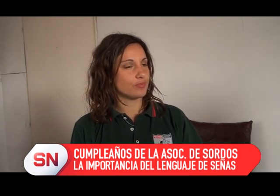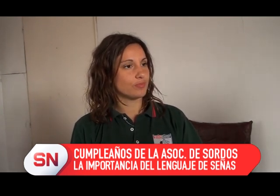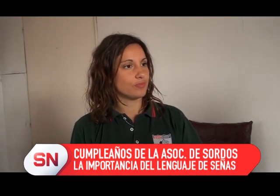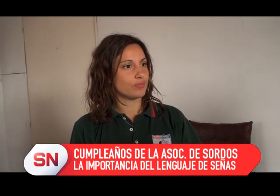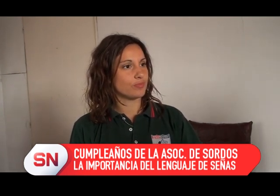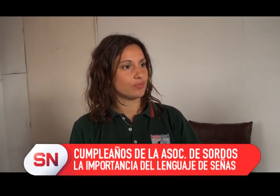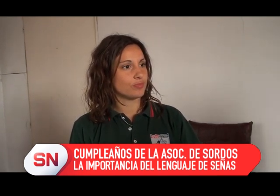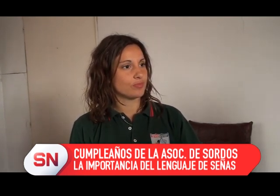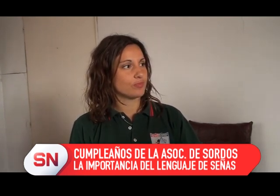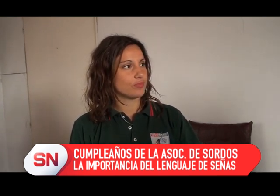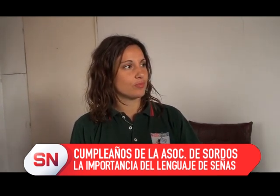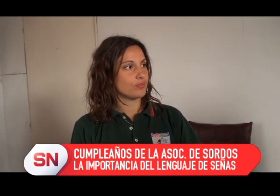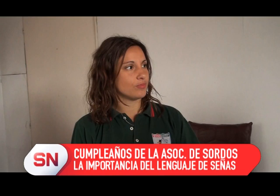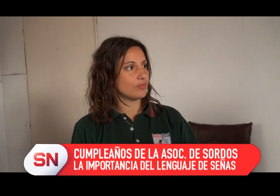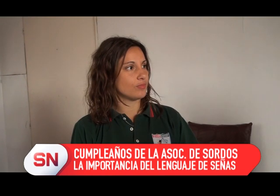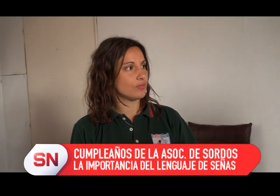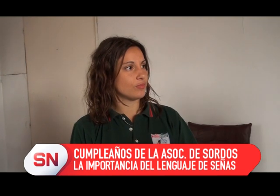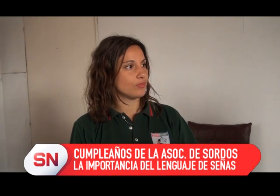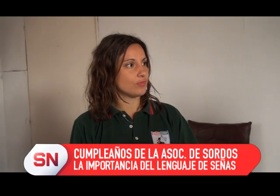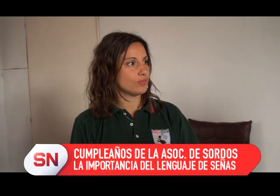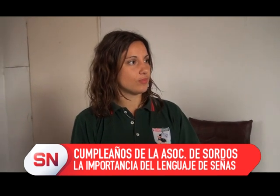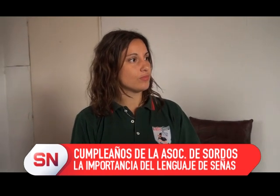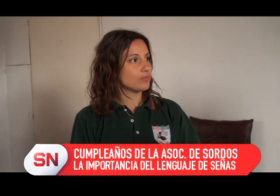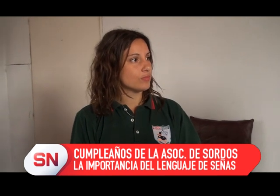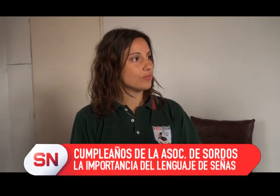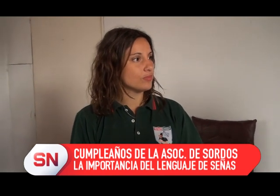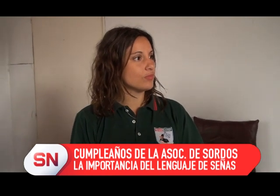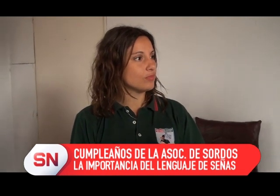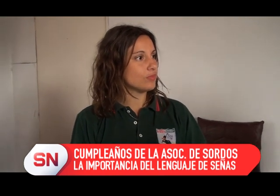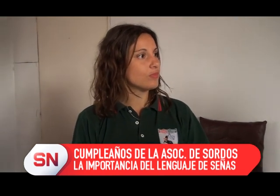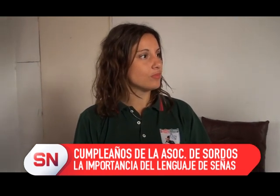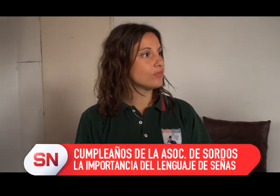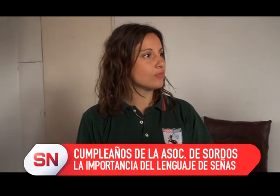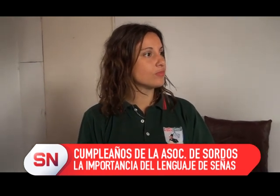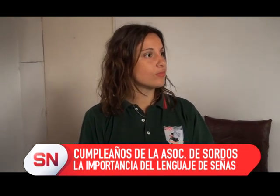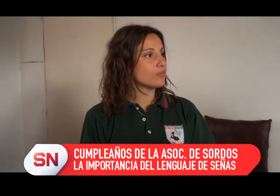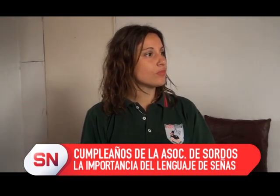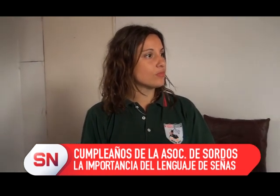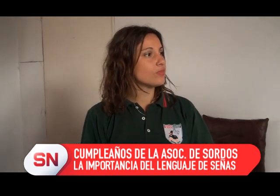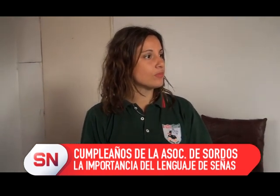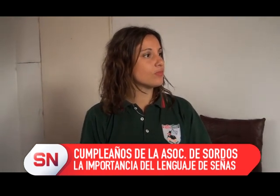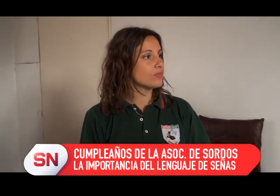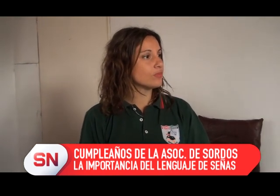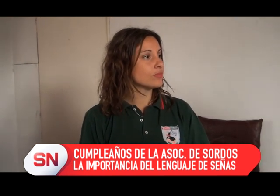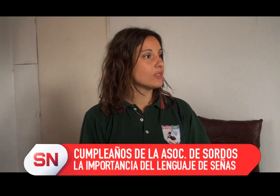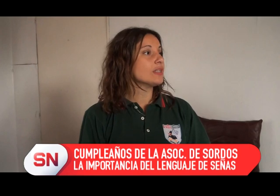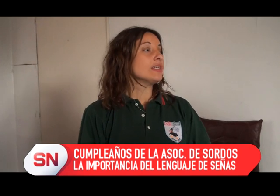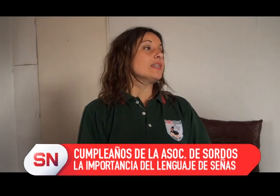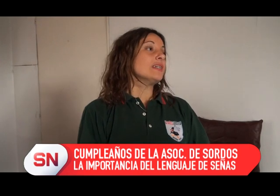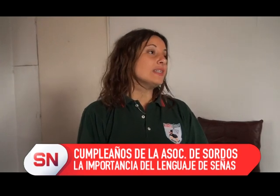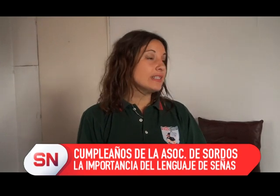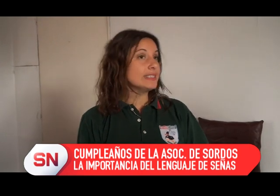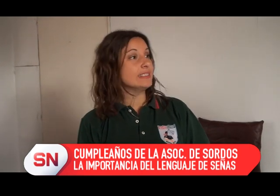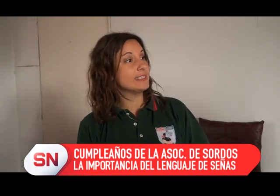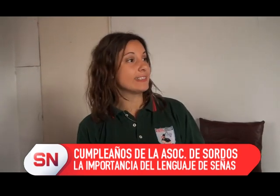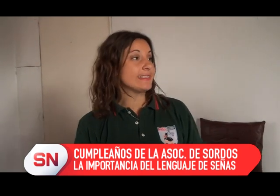la lengua de señas. ¿Están de acuerdo con esta, que se empiece a enseñar en las escuelas? Se empiece a enseñar en las escuelas, no puede enseñar en las